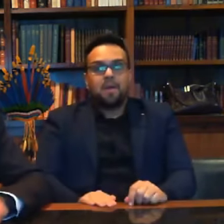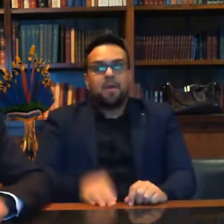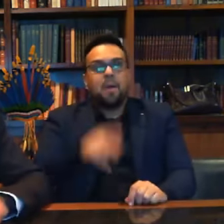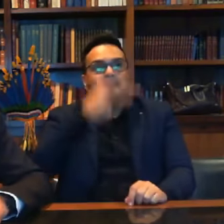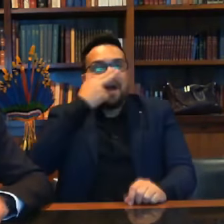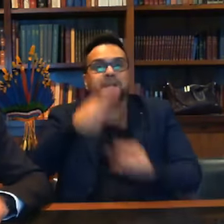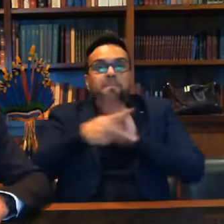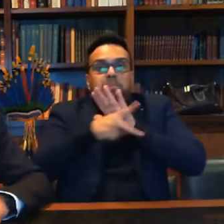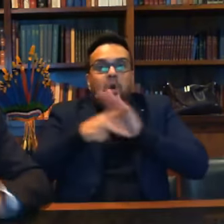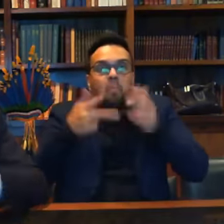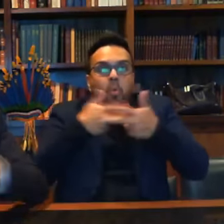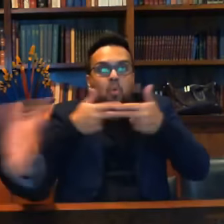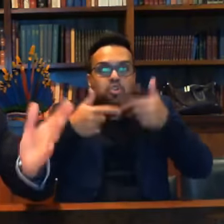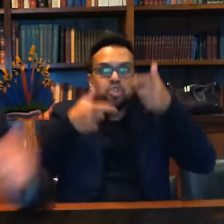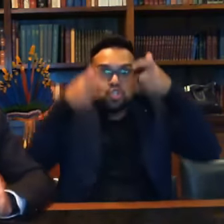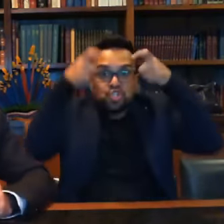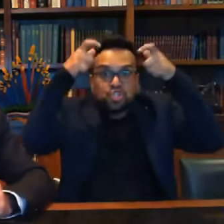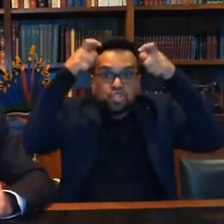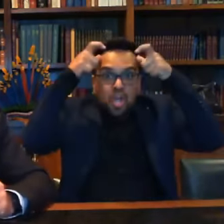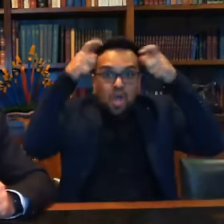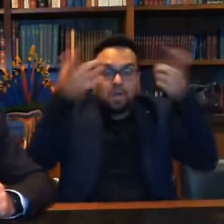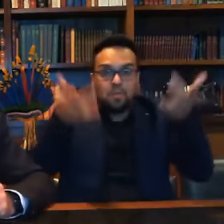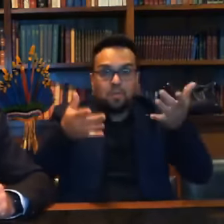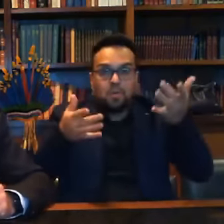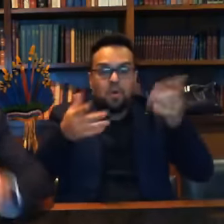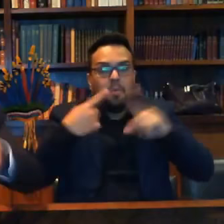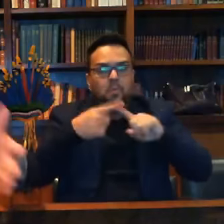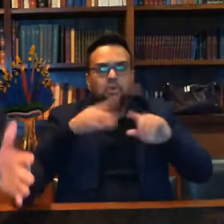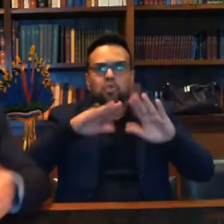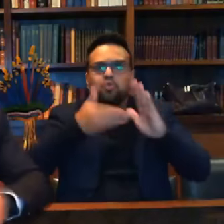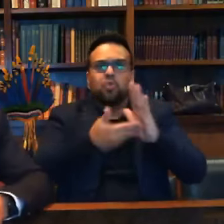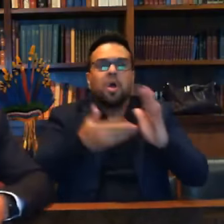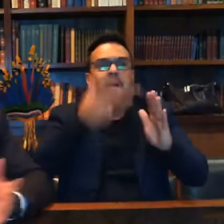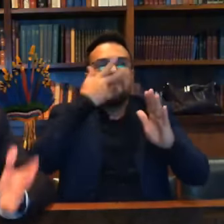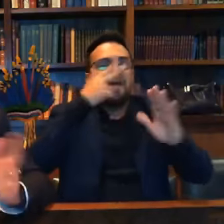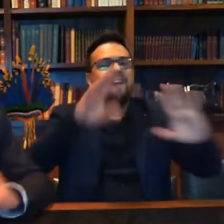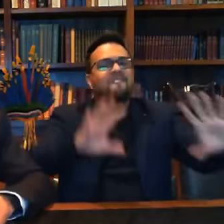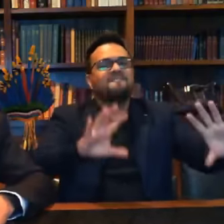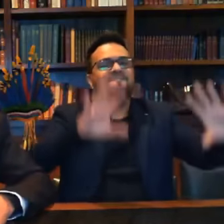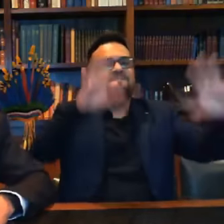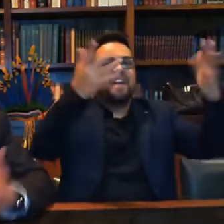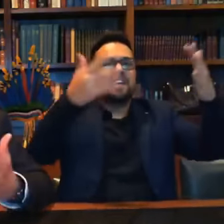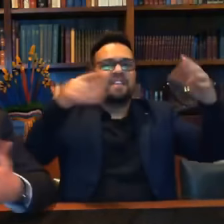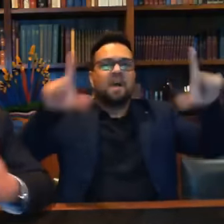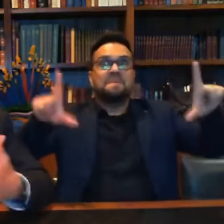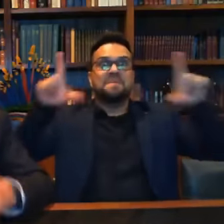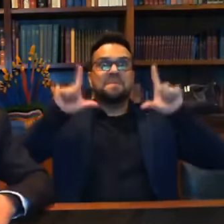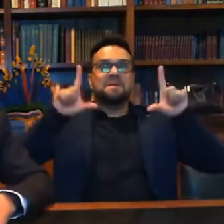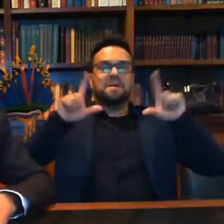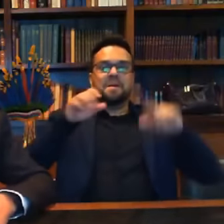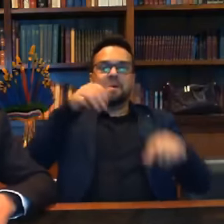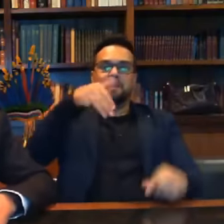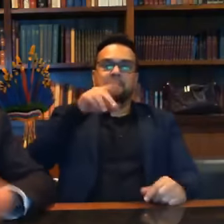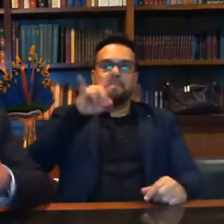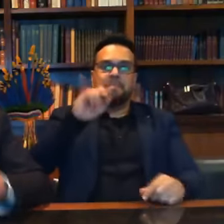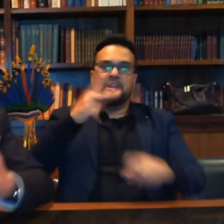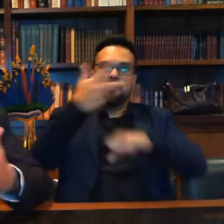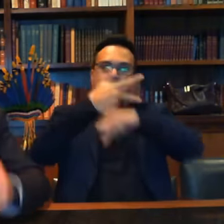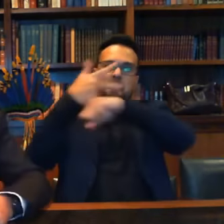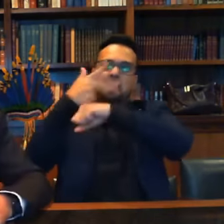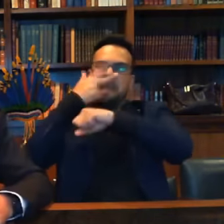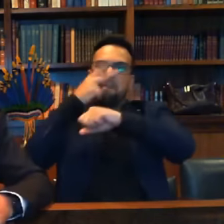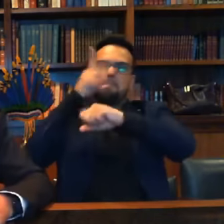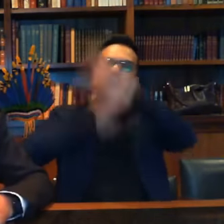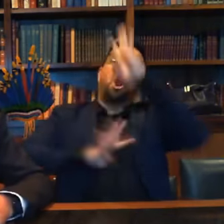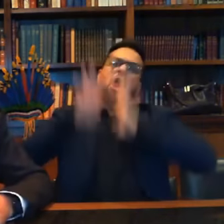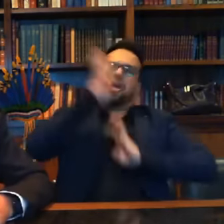medicamento. Que tudo que eu falo aqui virá virá festa por parte da grande mídia brasileira para me atacar. Vocês não estão me